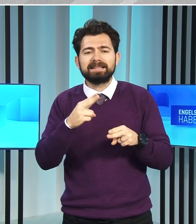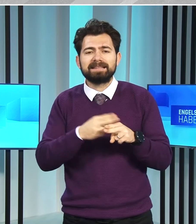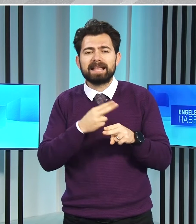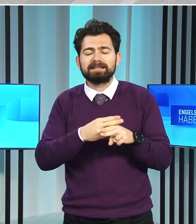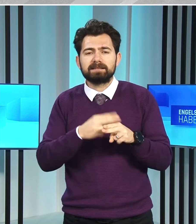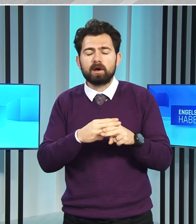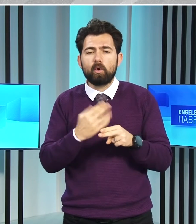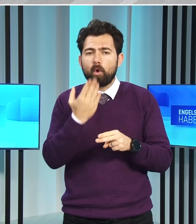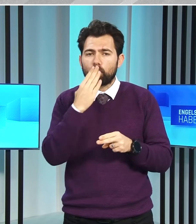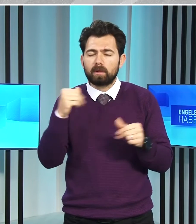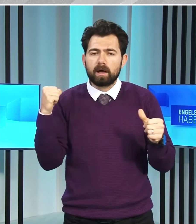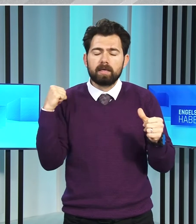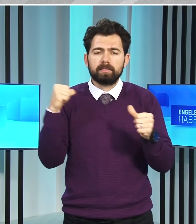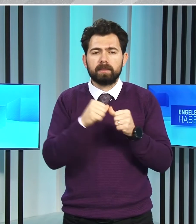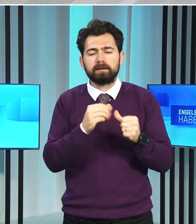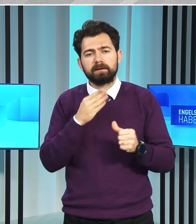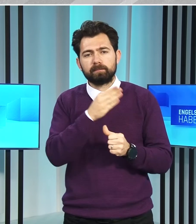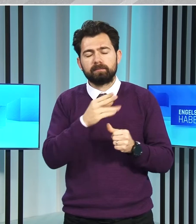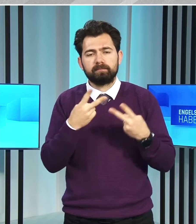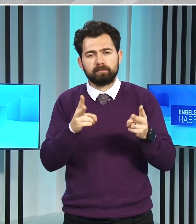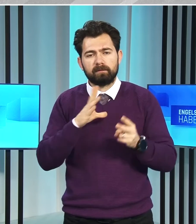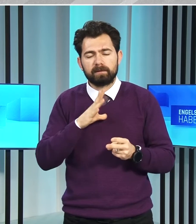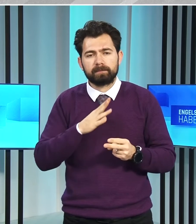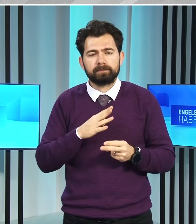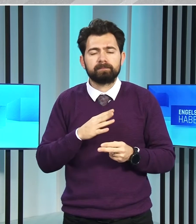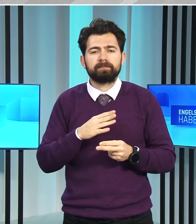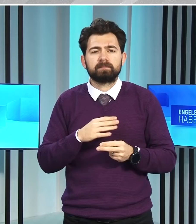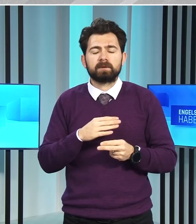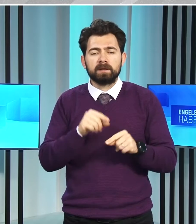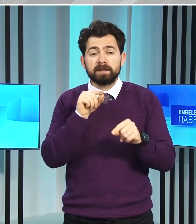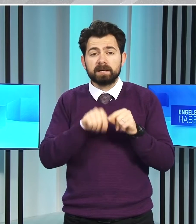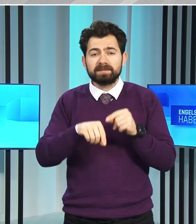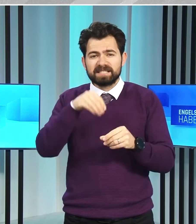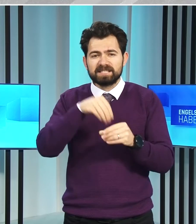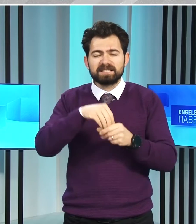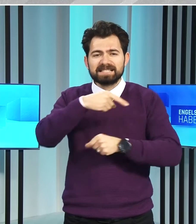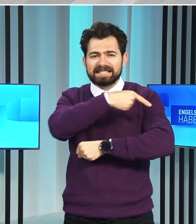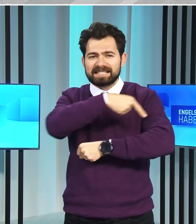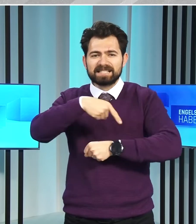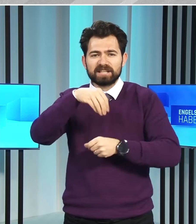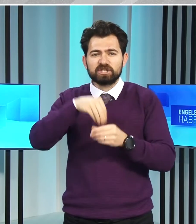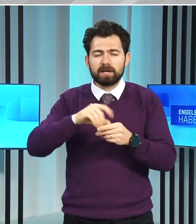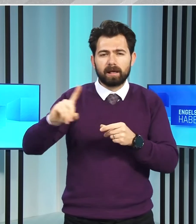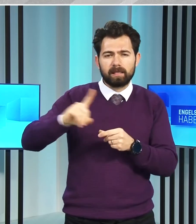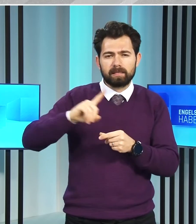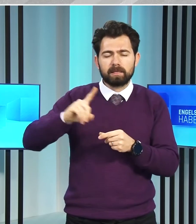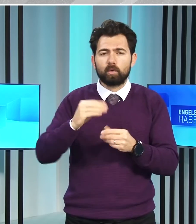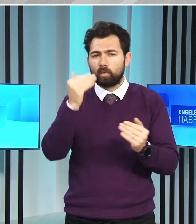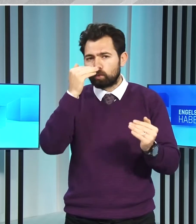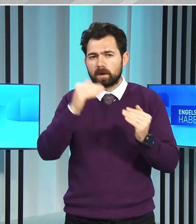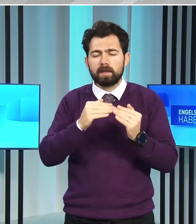okula dönebilecek. Öte yandan ada içi geçişlerde uygulanan kurallar kaldırıldı.